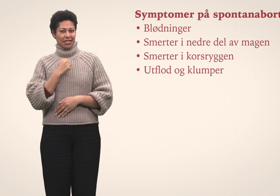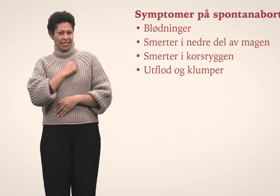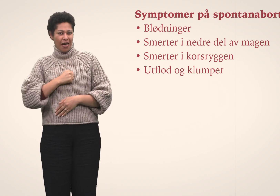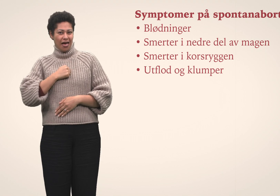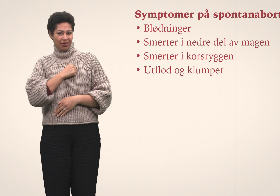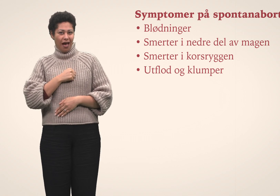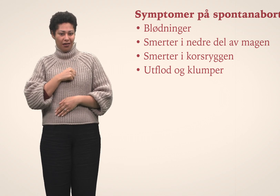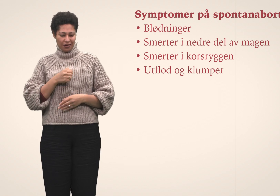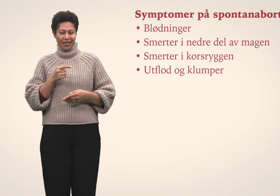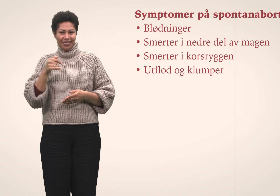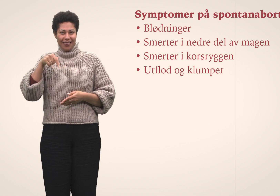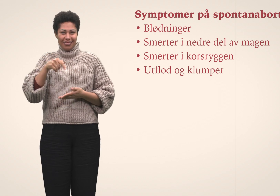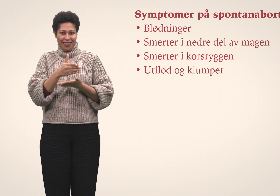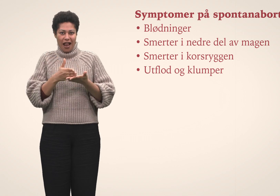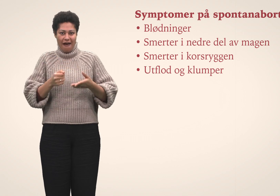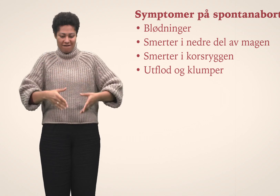Smerte i nedre del av magen.